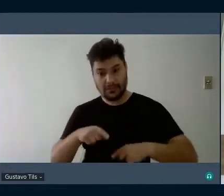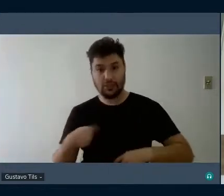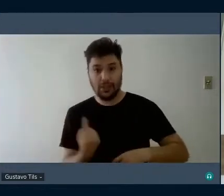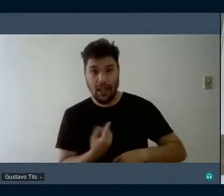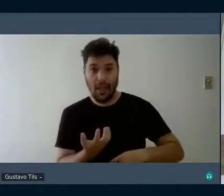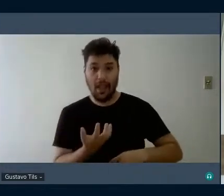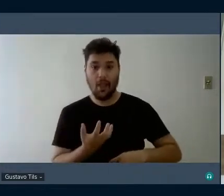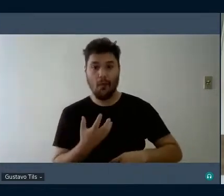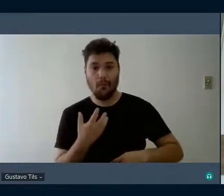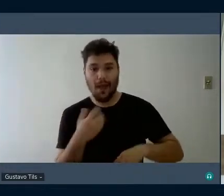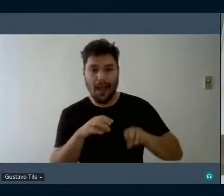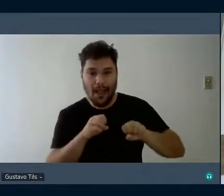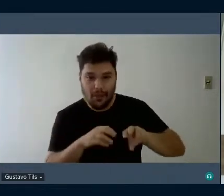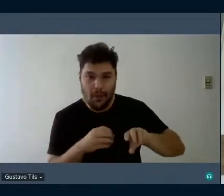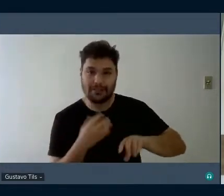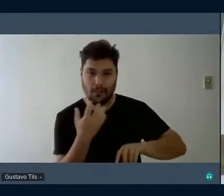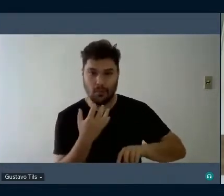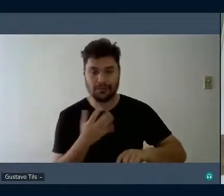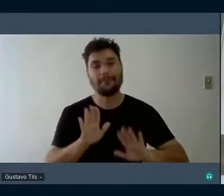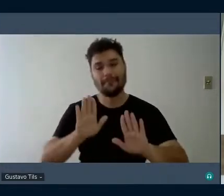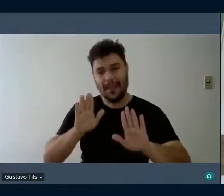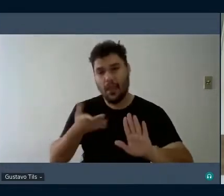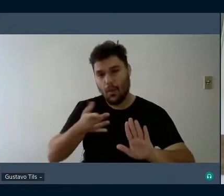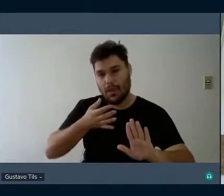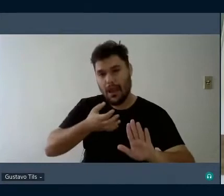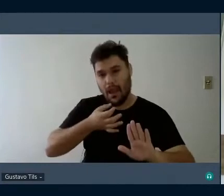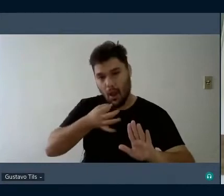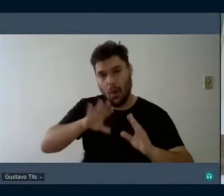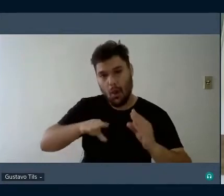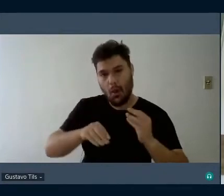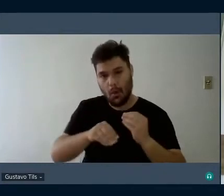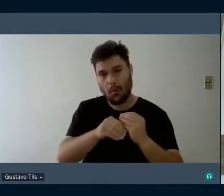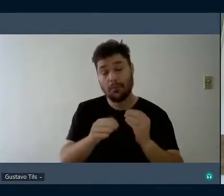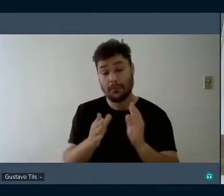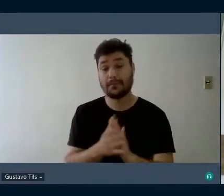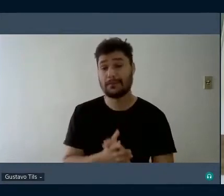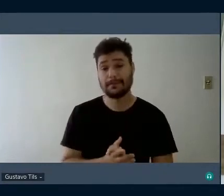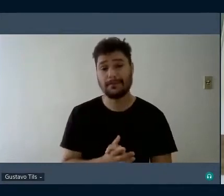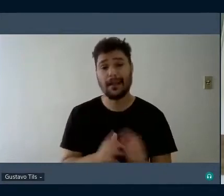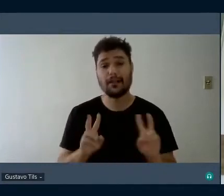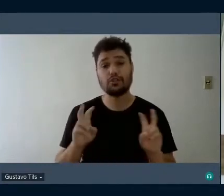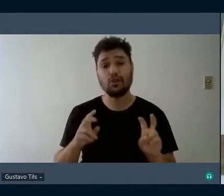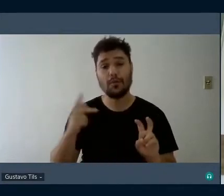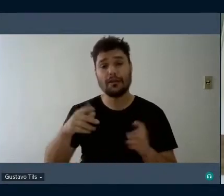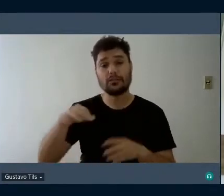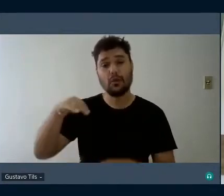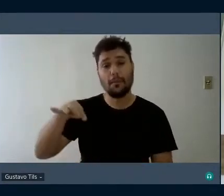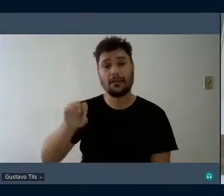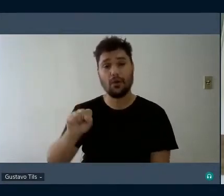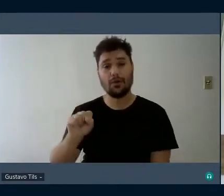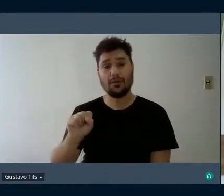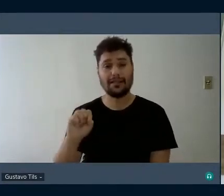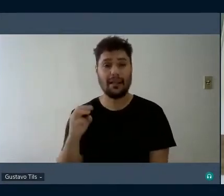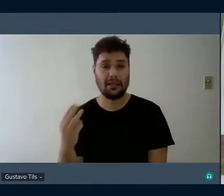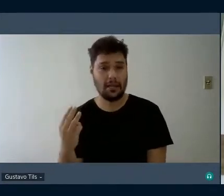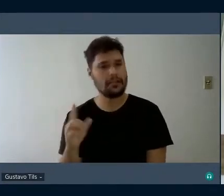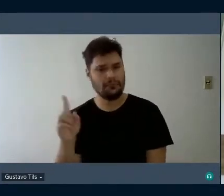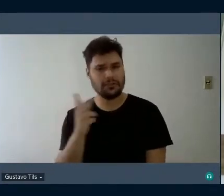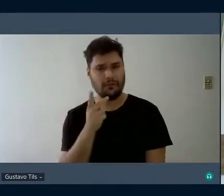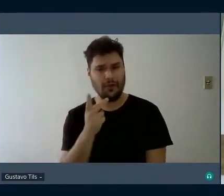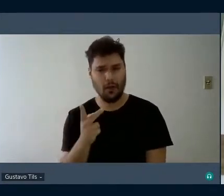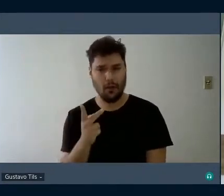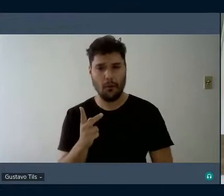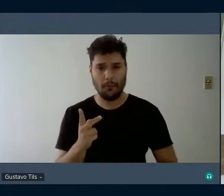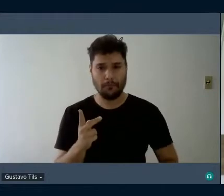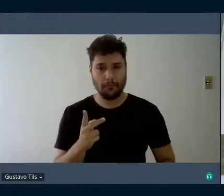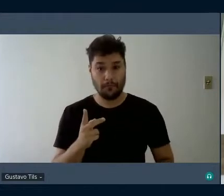E aqui eu faço um adendo, Tati, uma pequena contribuição em relação à sua página 83 e você coloca o seguinte, isso aí